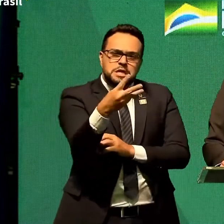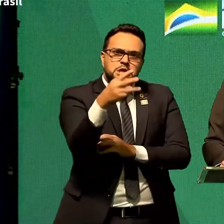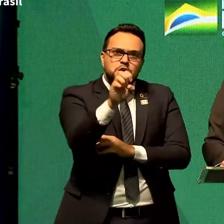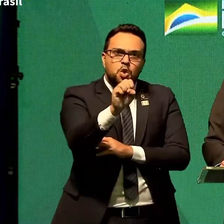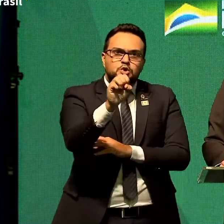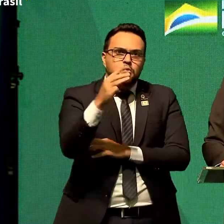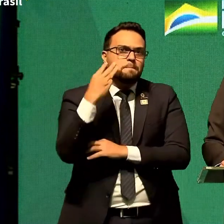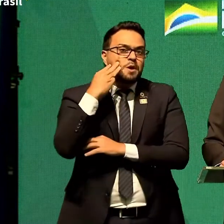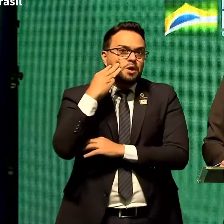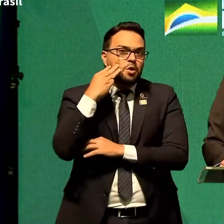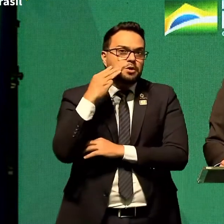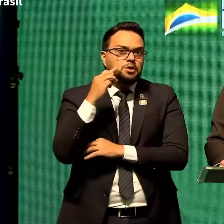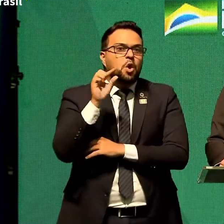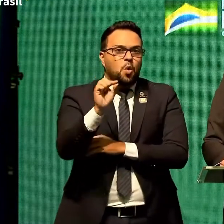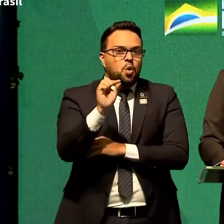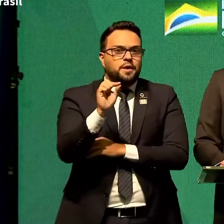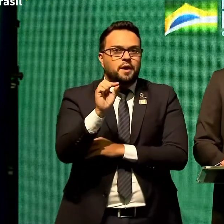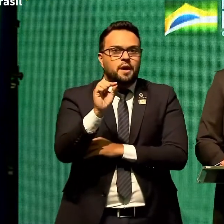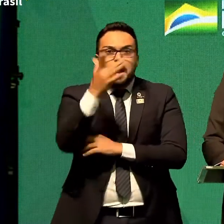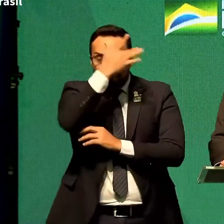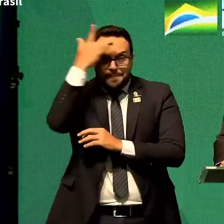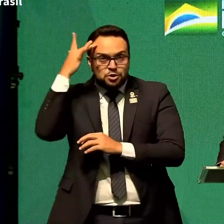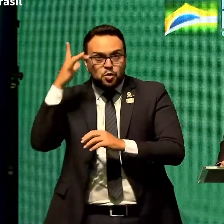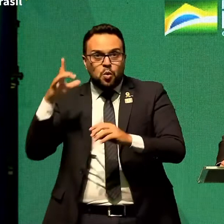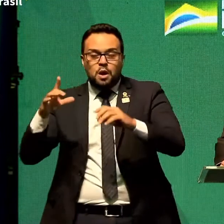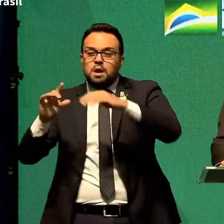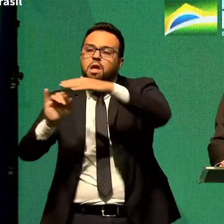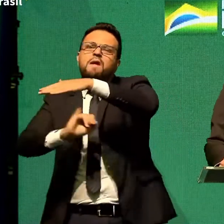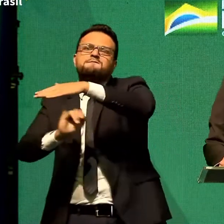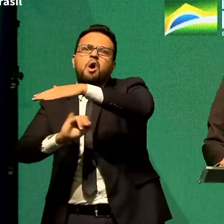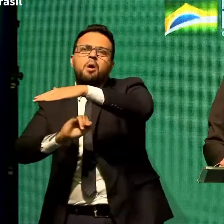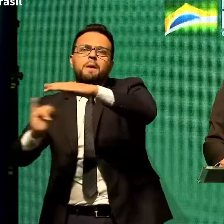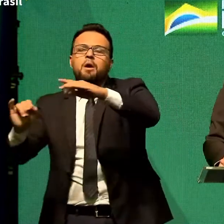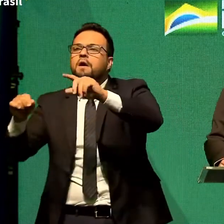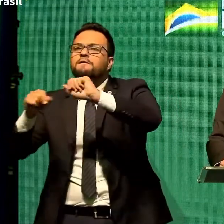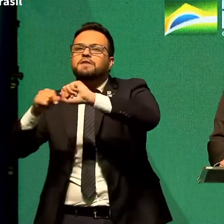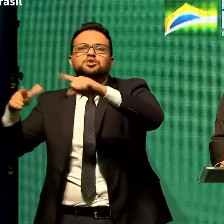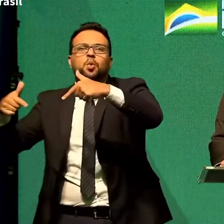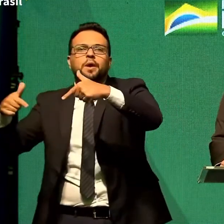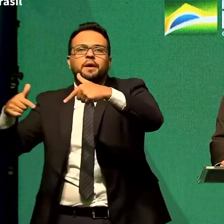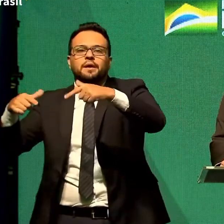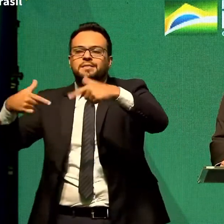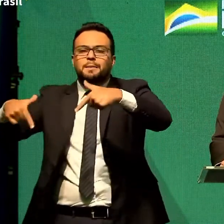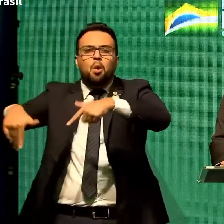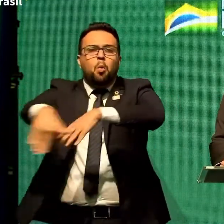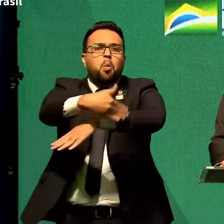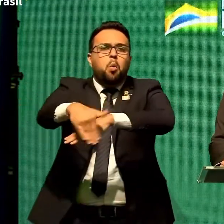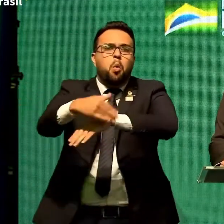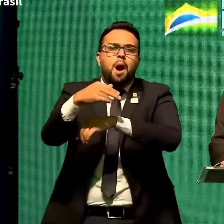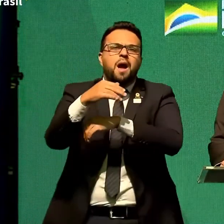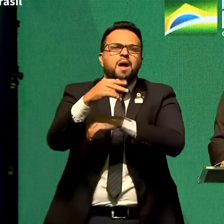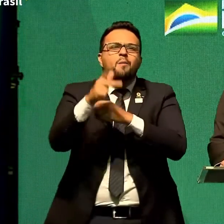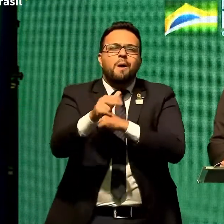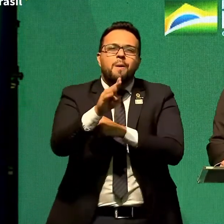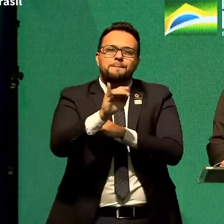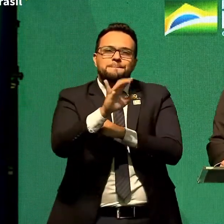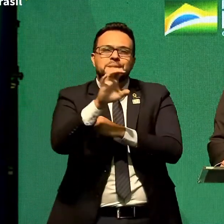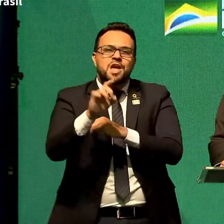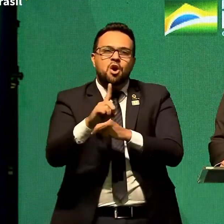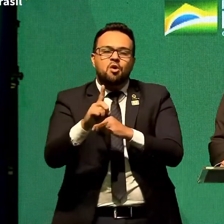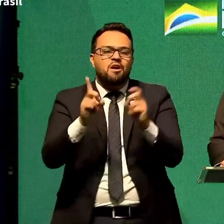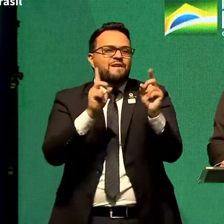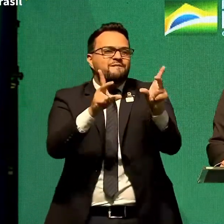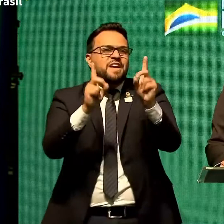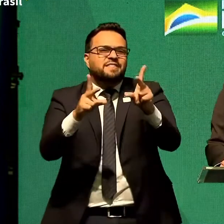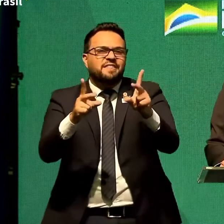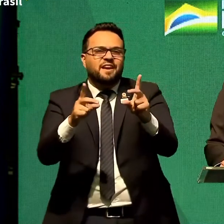milhões de informais que viviam fazendo o quê? De bico. Vendendo algo em praça